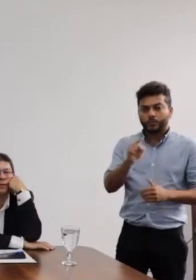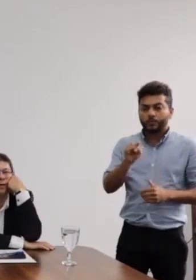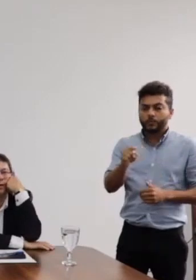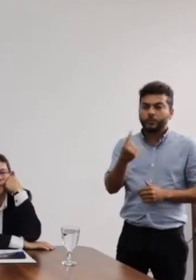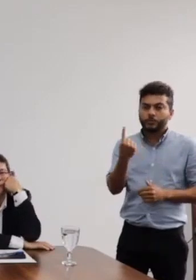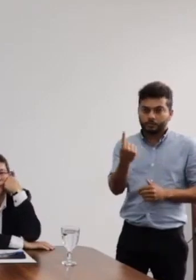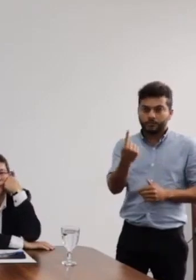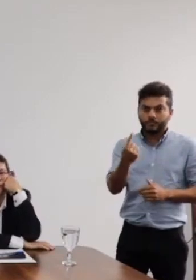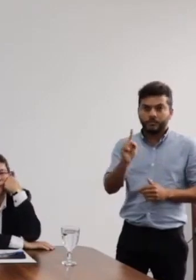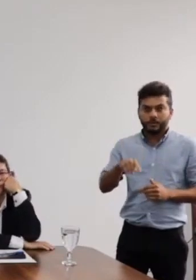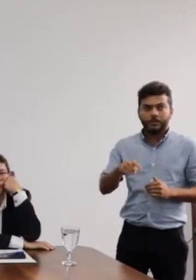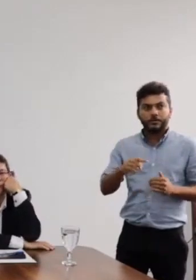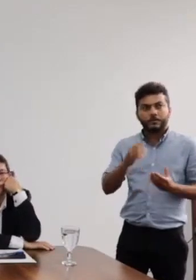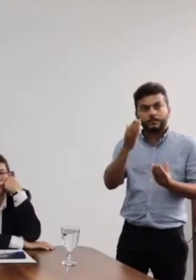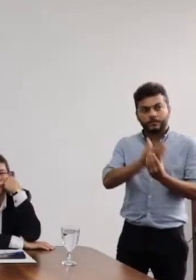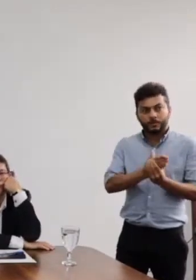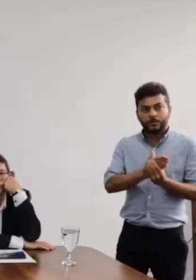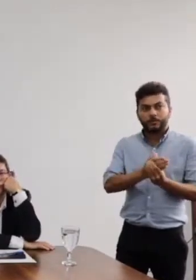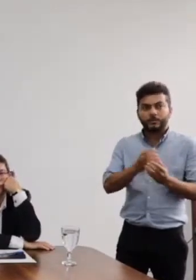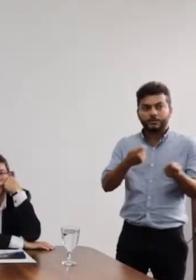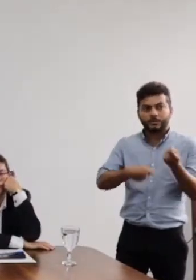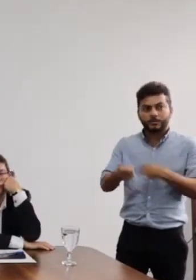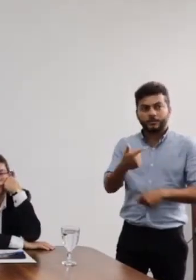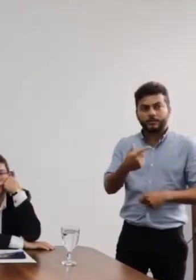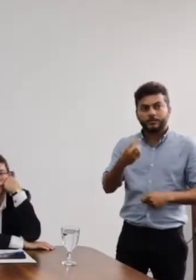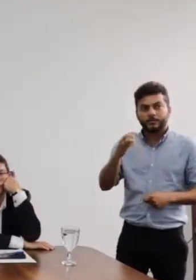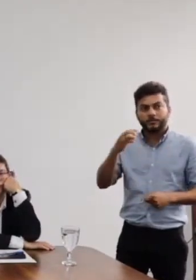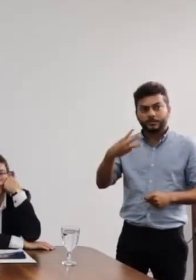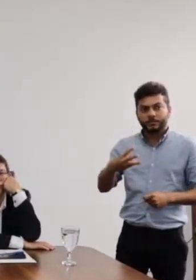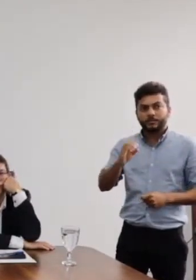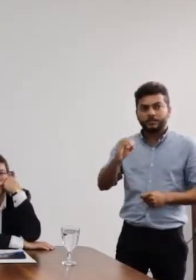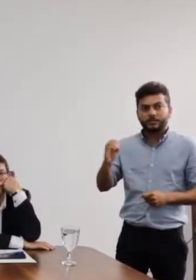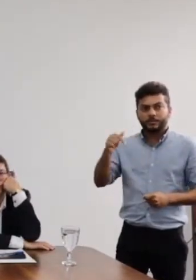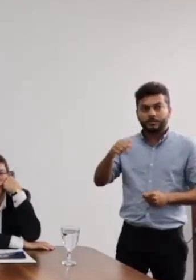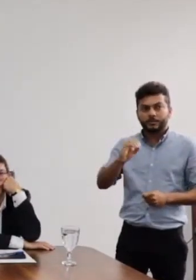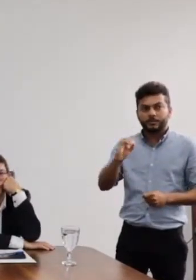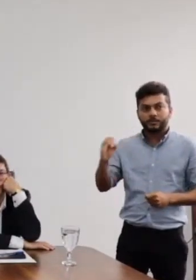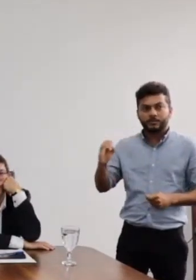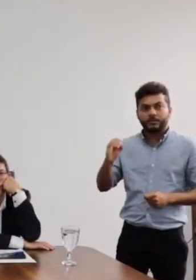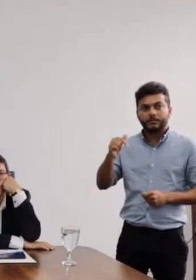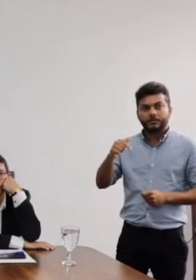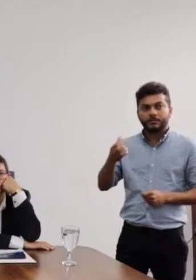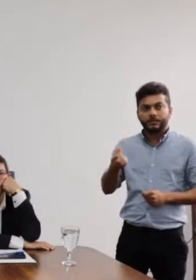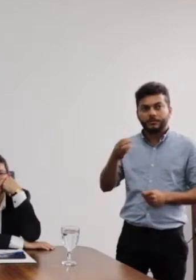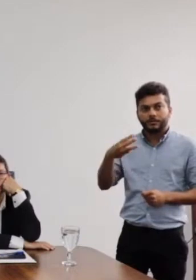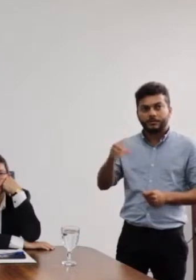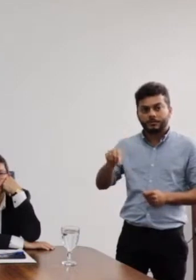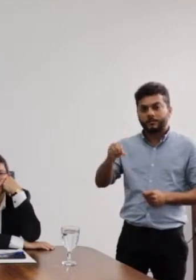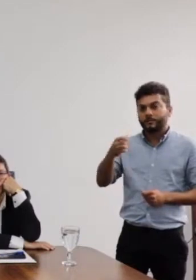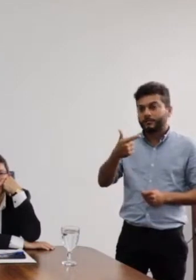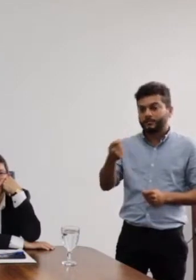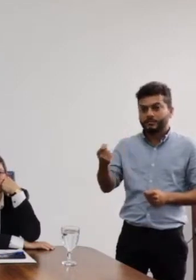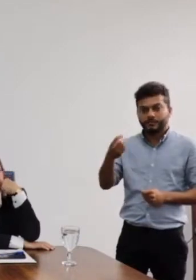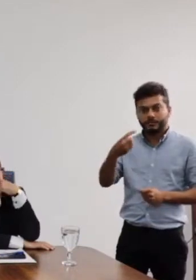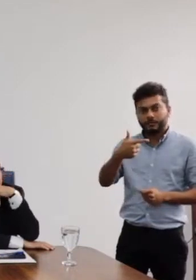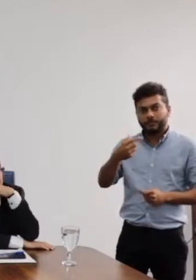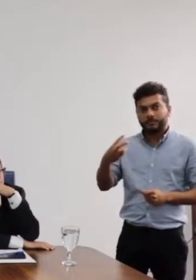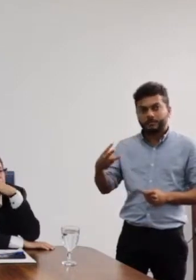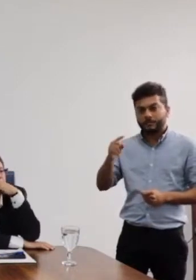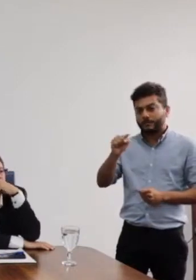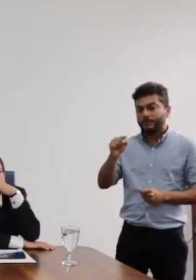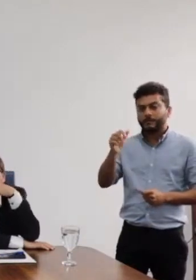processo administrativo 23-007-7639-2023, dígito 28,